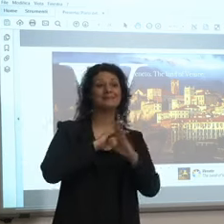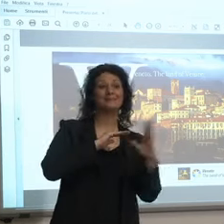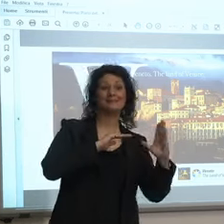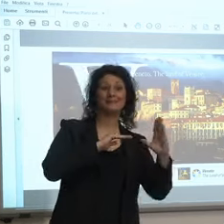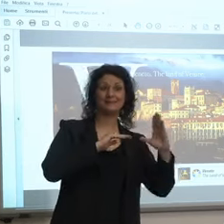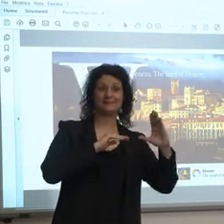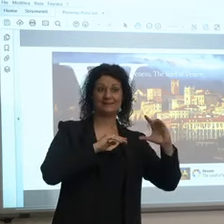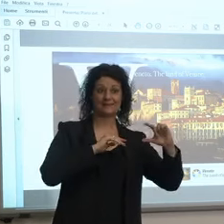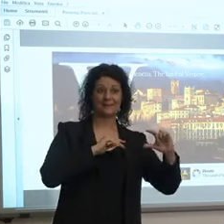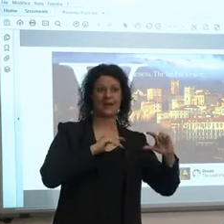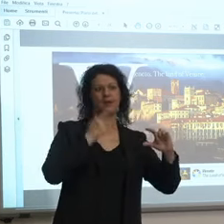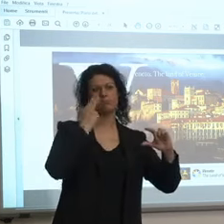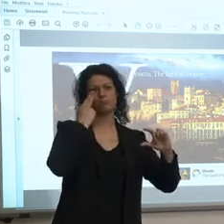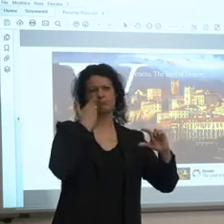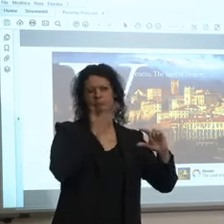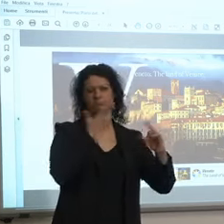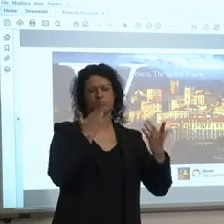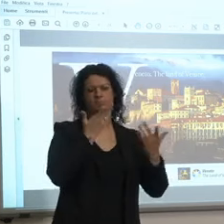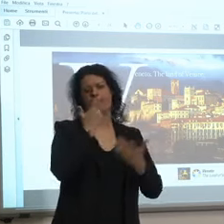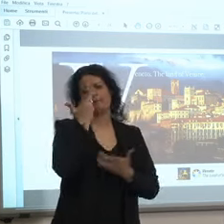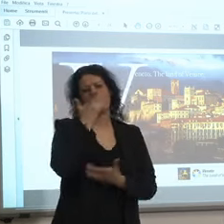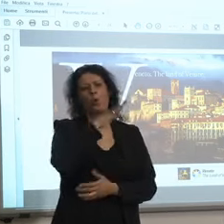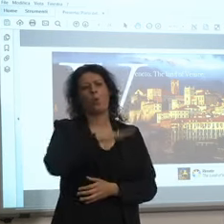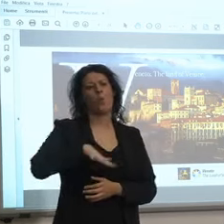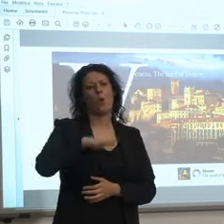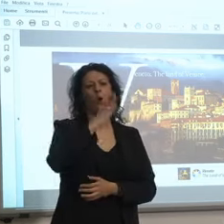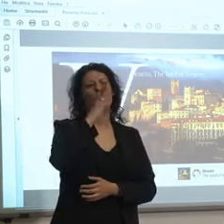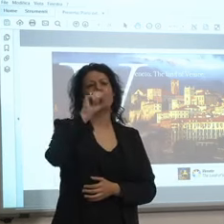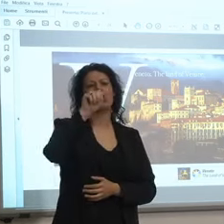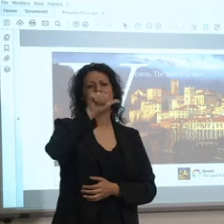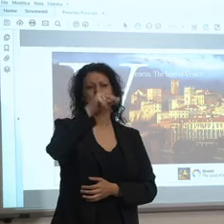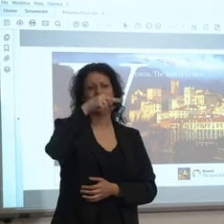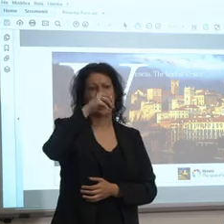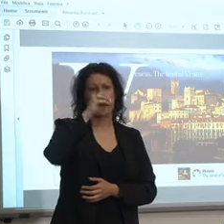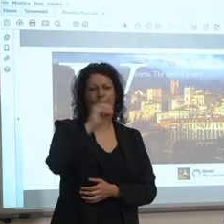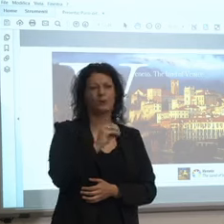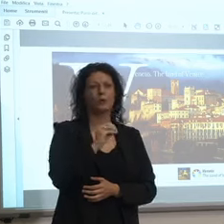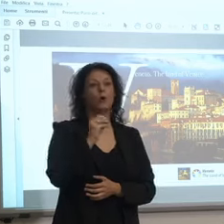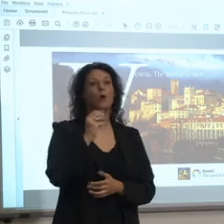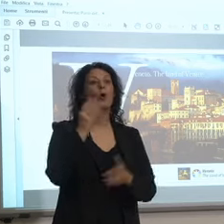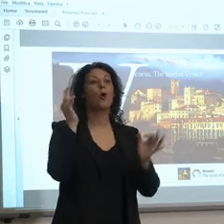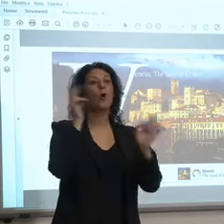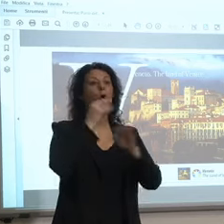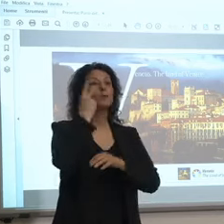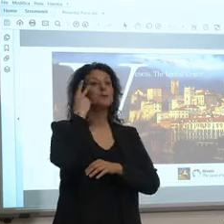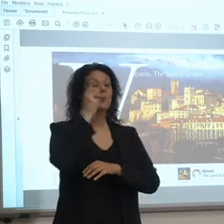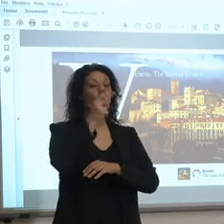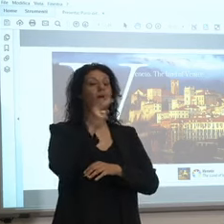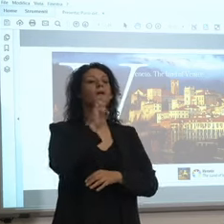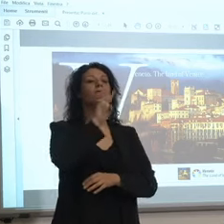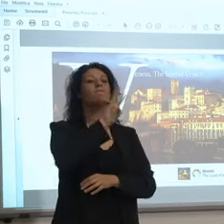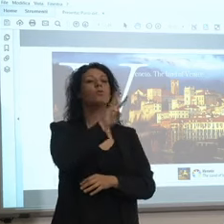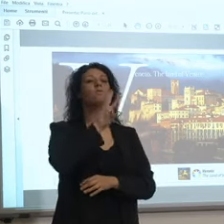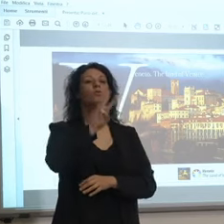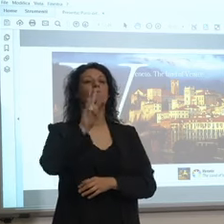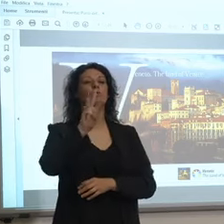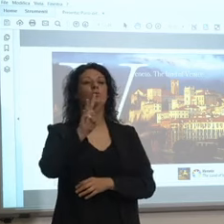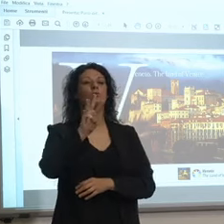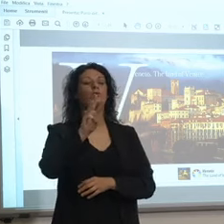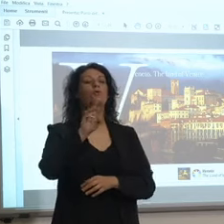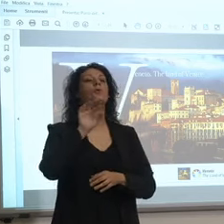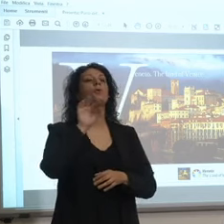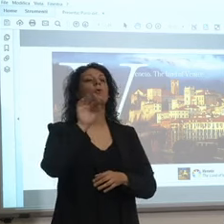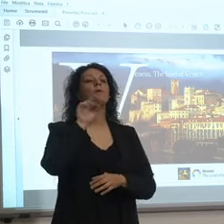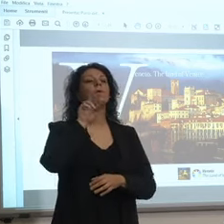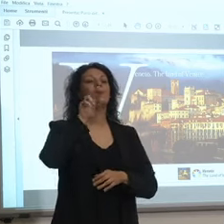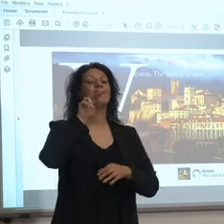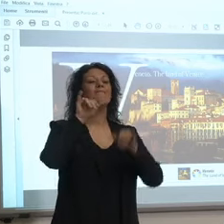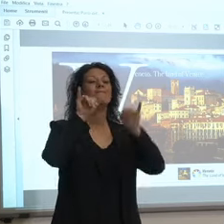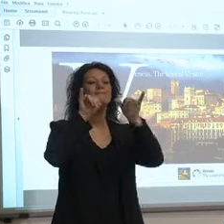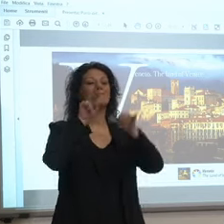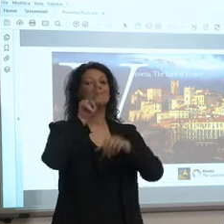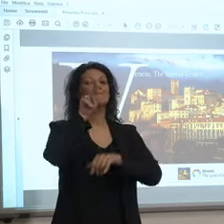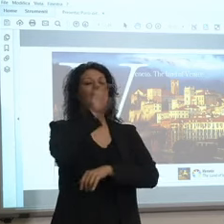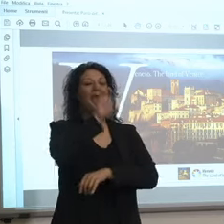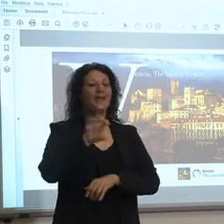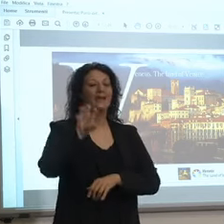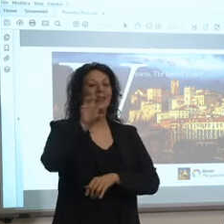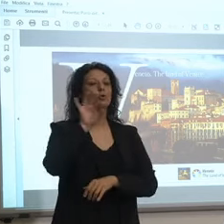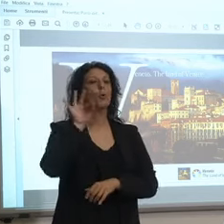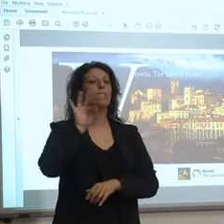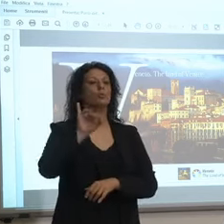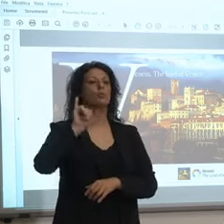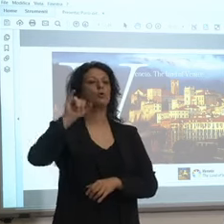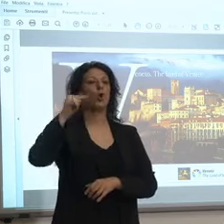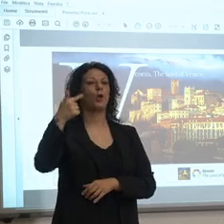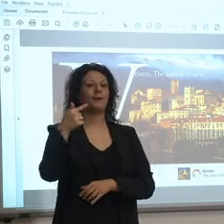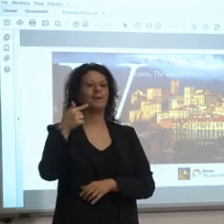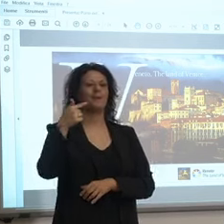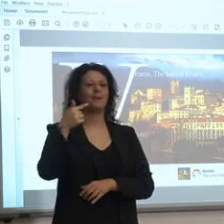questo caso Bassano ma sarà qualsiasi altra località del vento ma il www veneto.eu questo lo dovremo lanciare in tutto il mondo perché abbiamo fatto